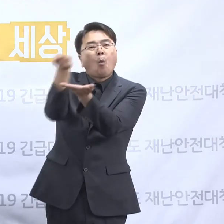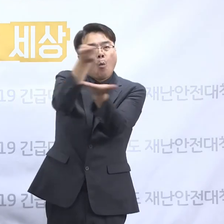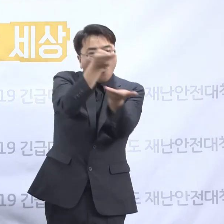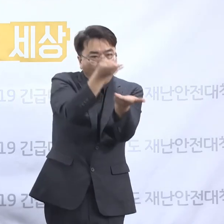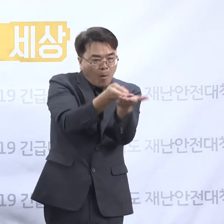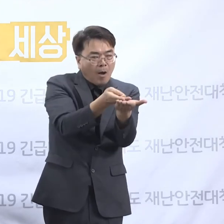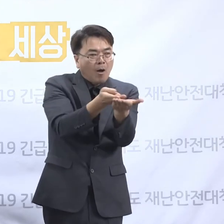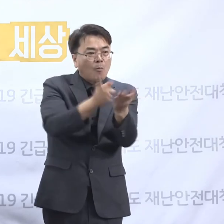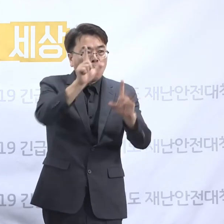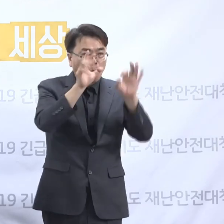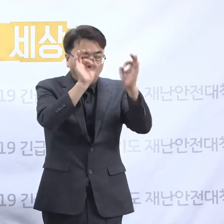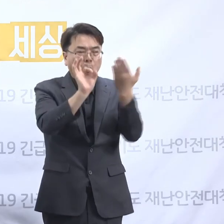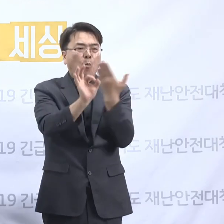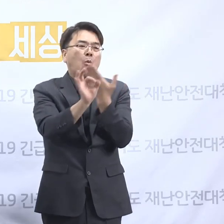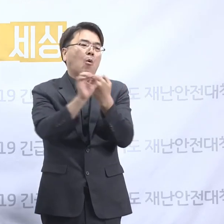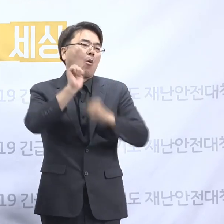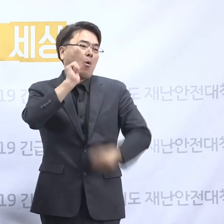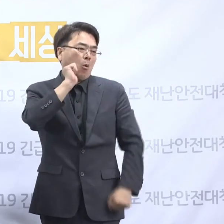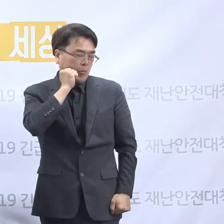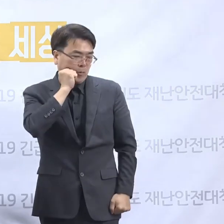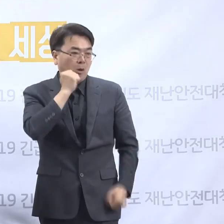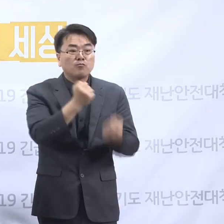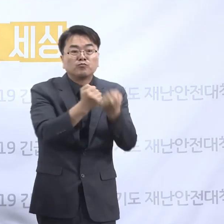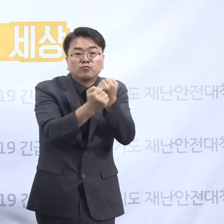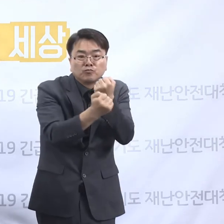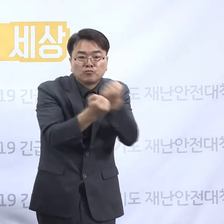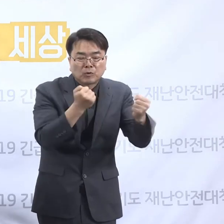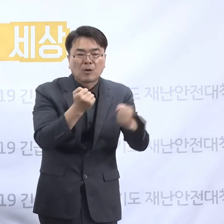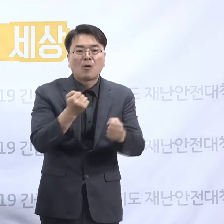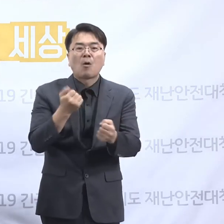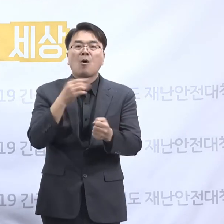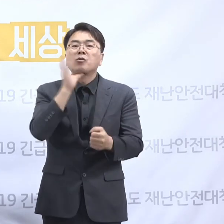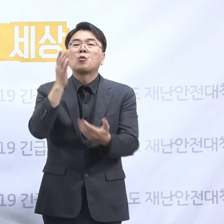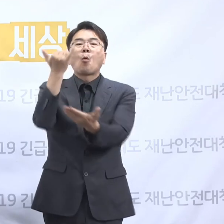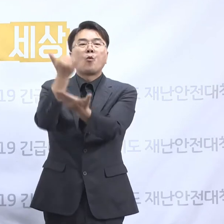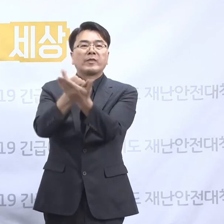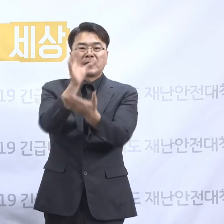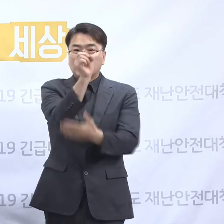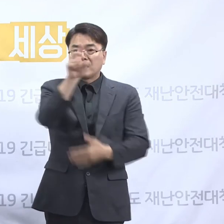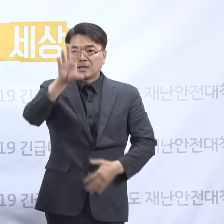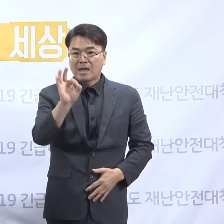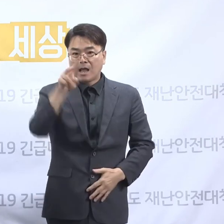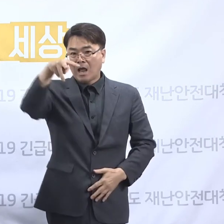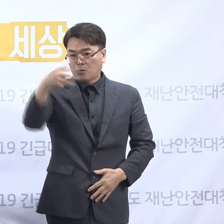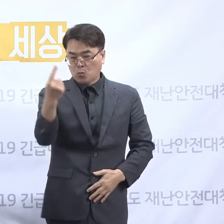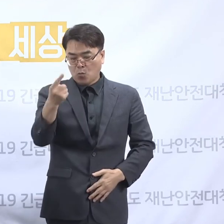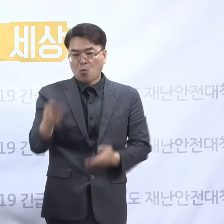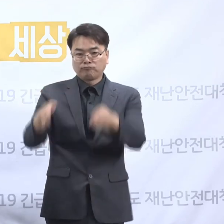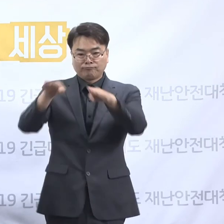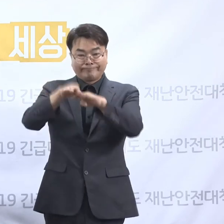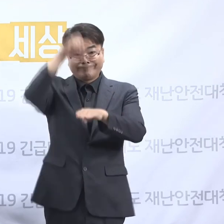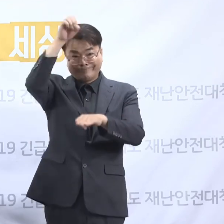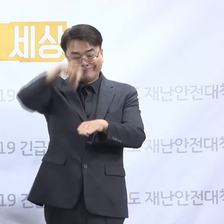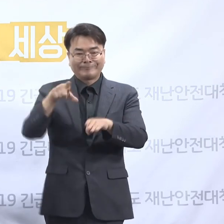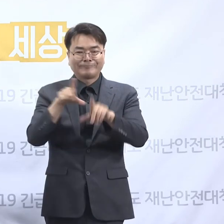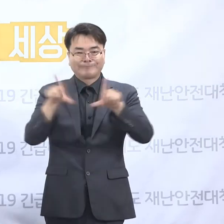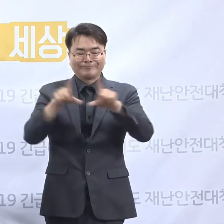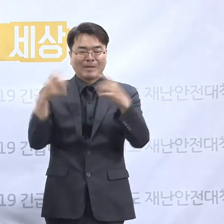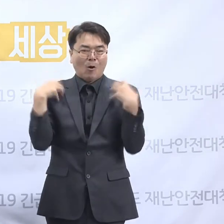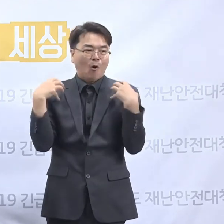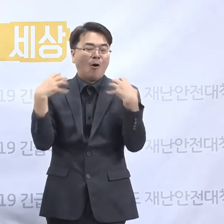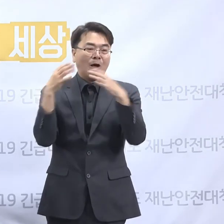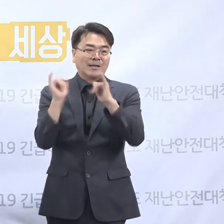일상생활이 지장이 없는 자를 대상으로 설치된 양로시설의 법인의 별도 지원이 없는 채로